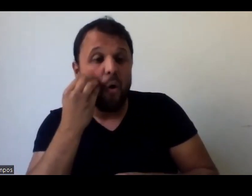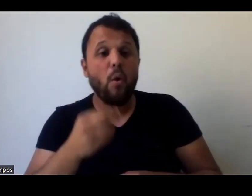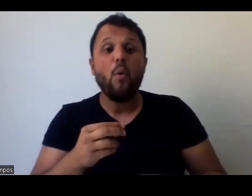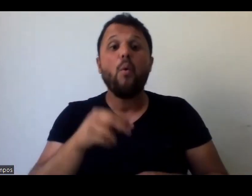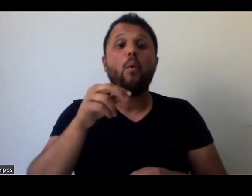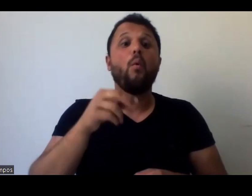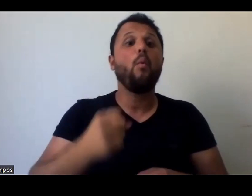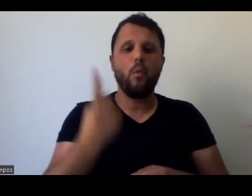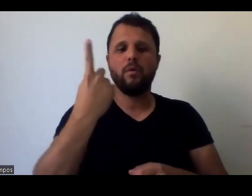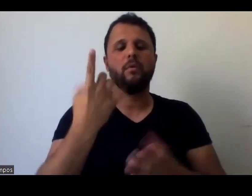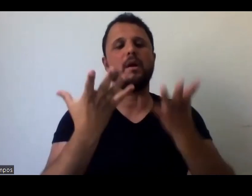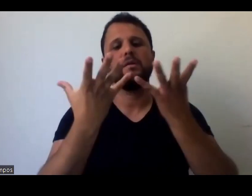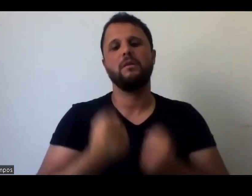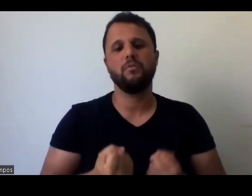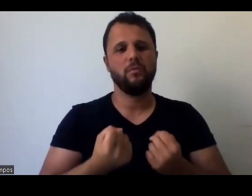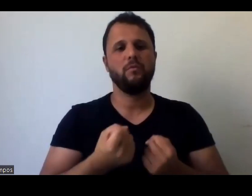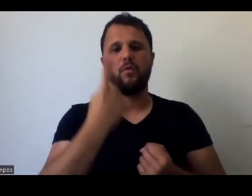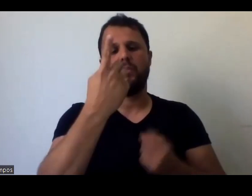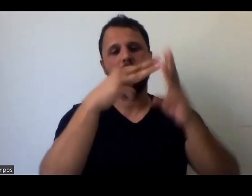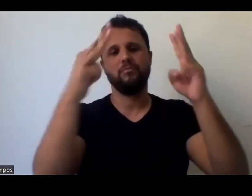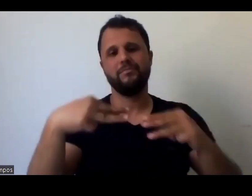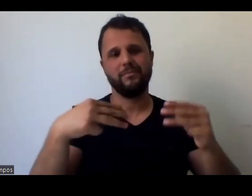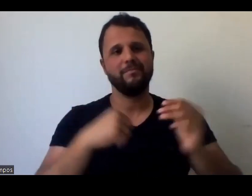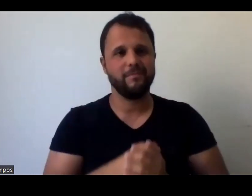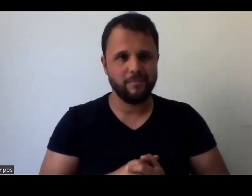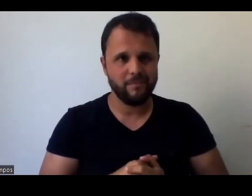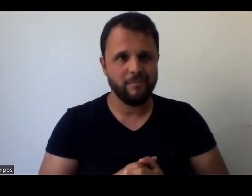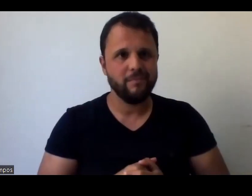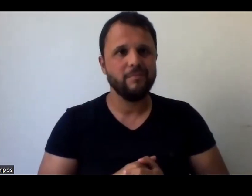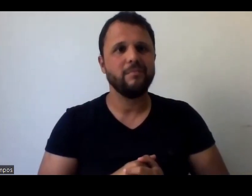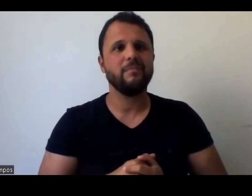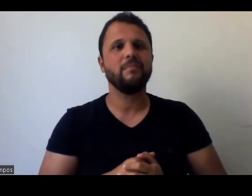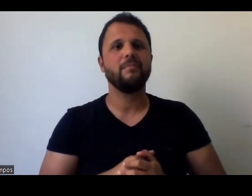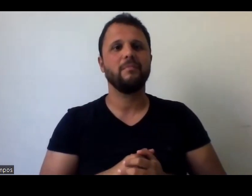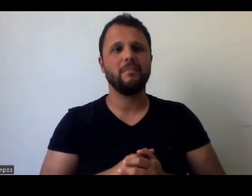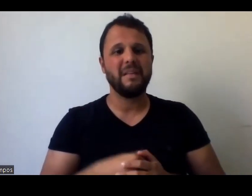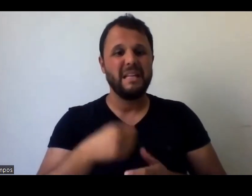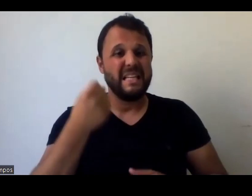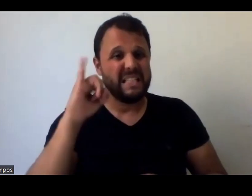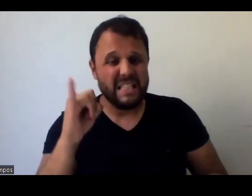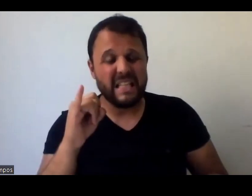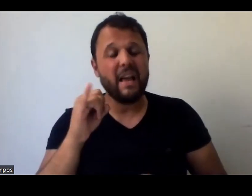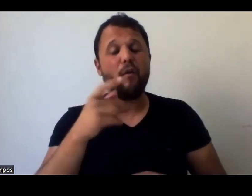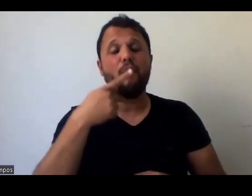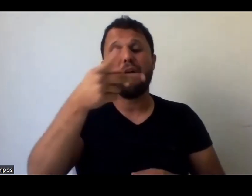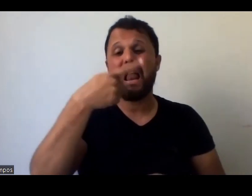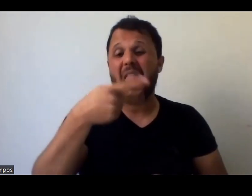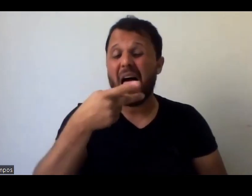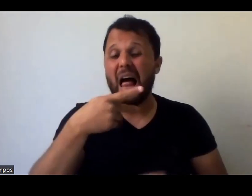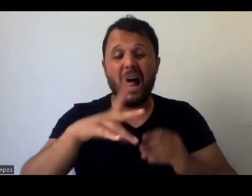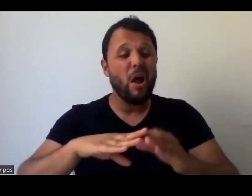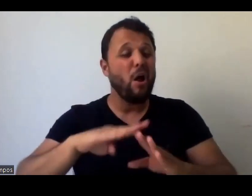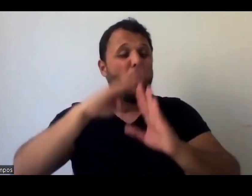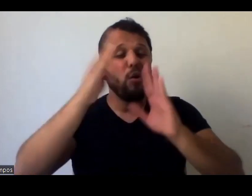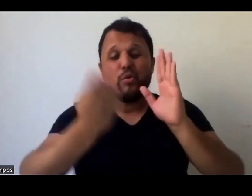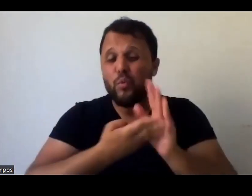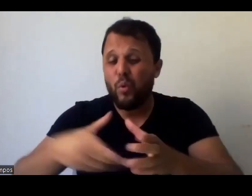agora tá abrindo. Olha só. Mas, gente, se eu for contar todos os espaços, e aí falo, vocês não estão fazendo